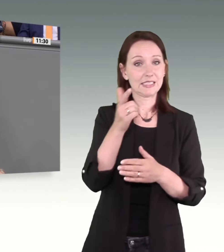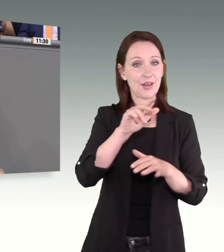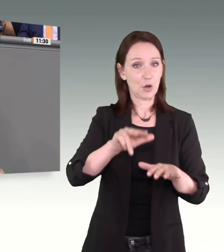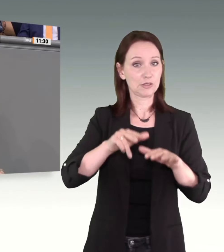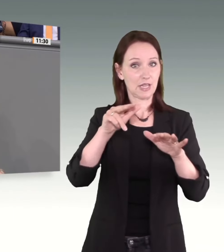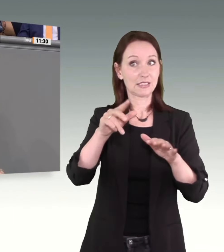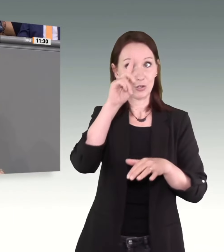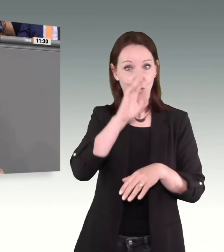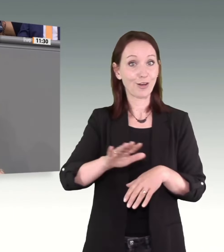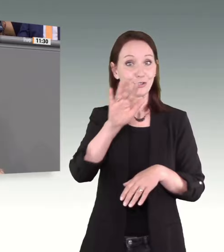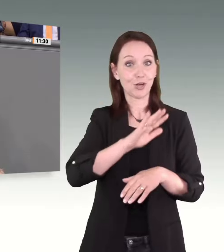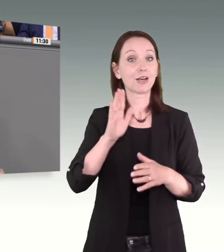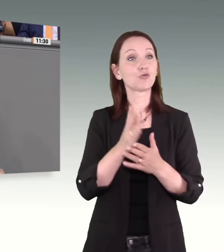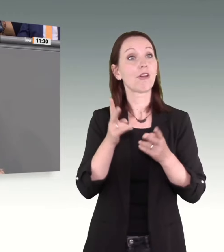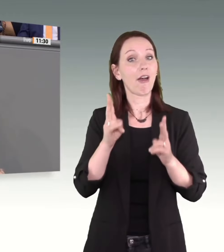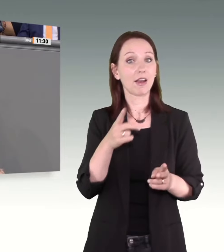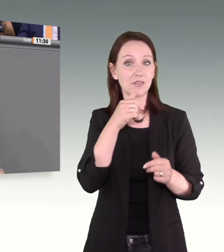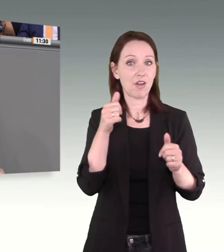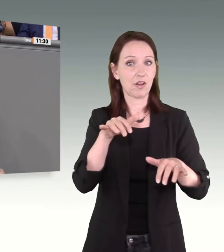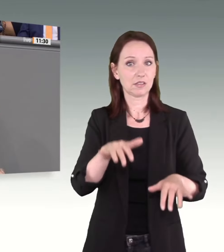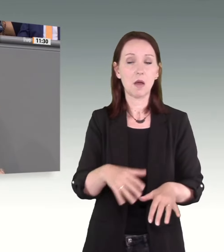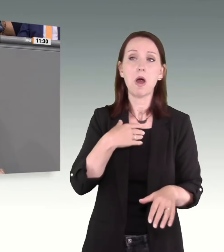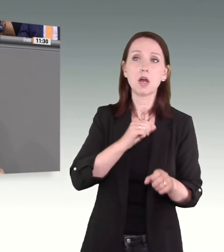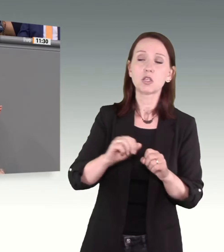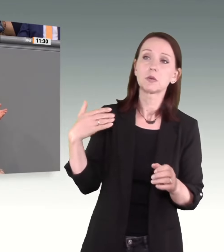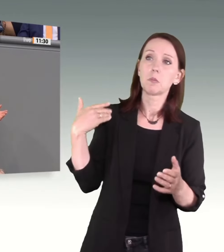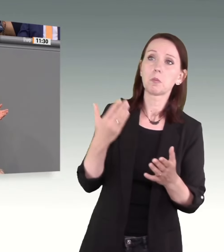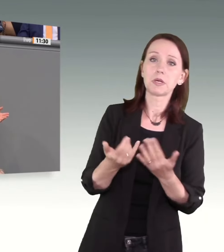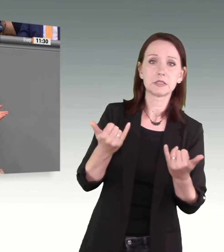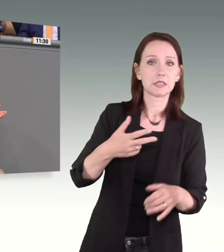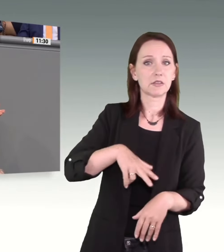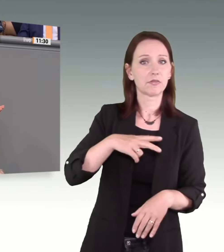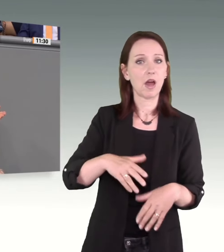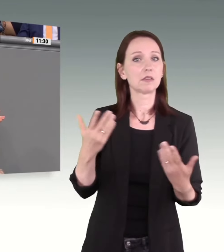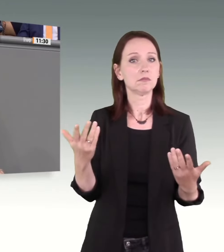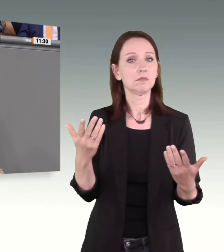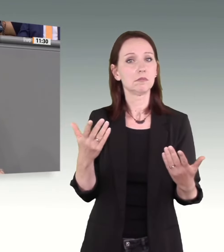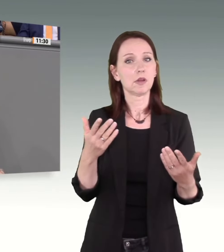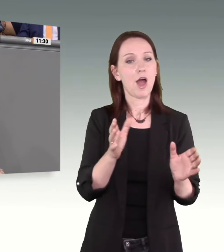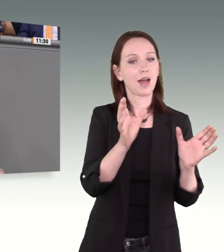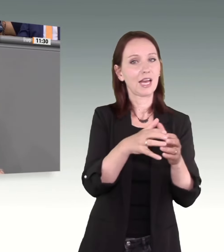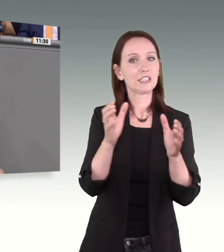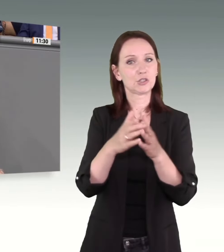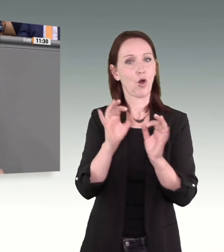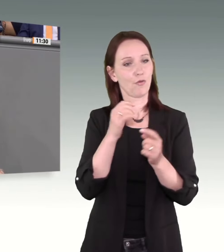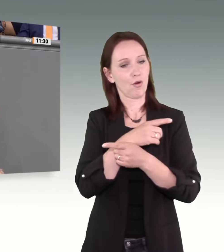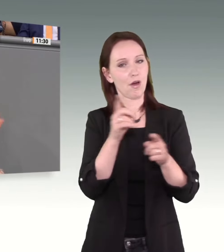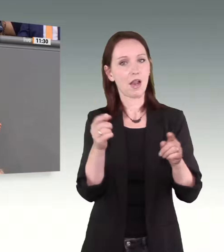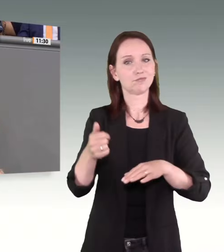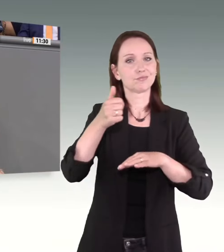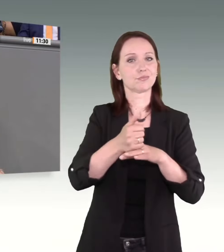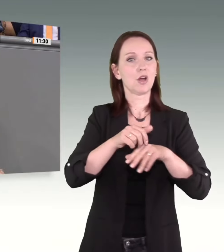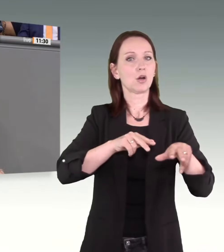warten wir bis heute vergeblich darauf, dass die ressortübergreifende Koordinierungsstelle zur Umsetzung der Istanbul-Konvention endlich